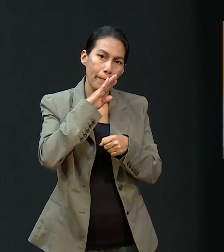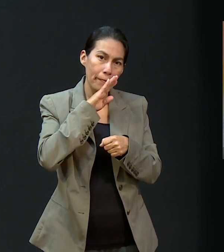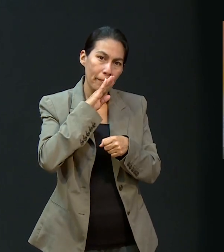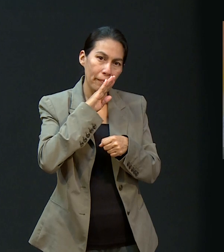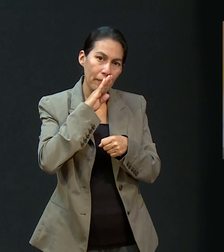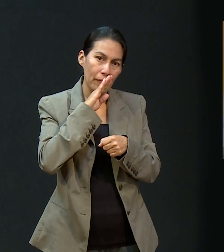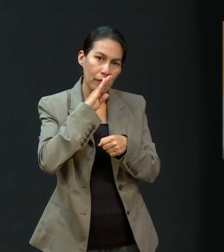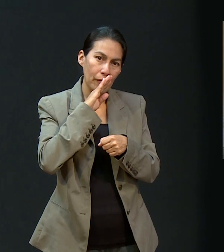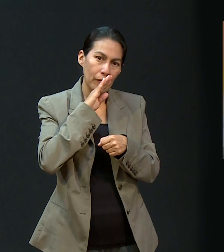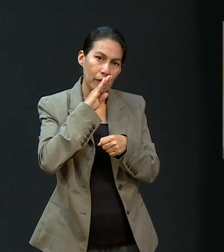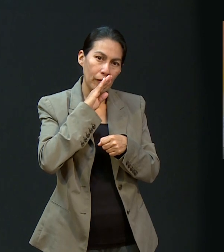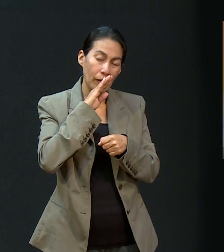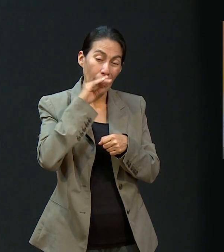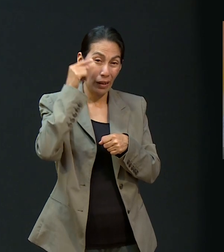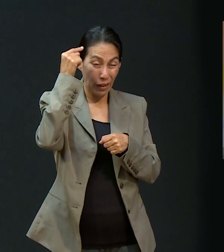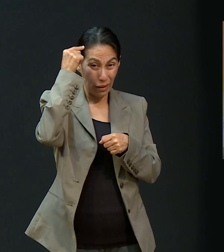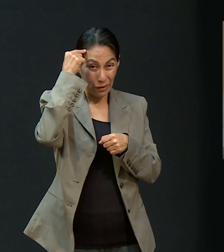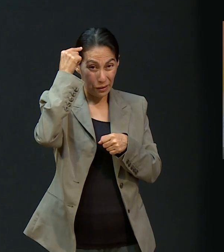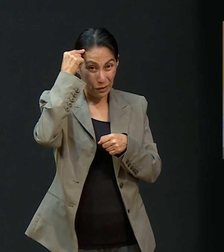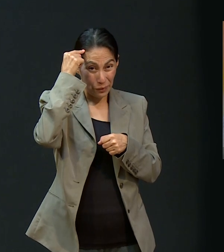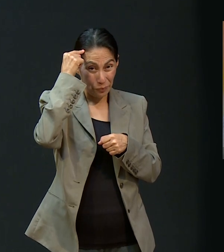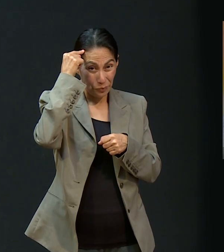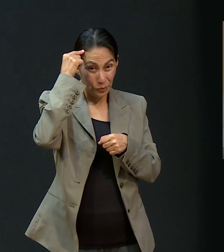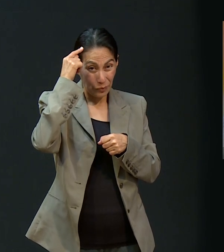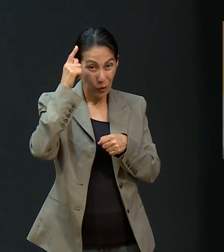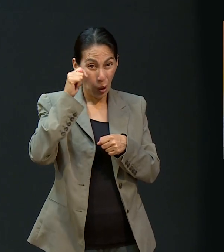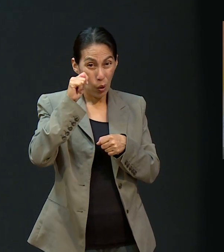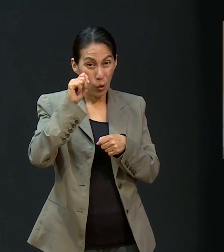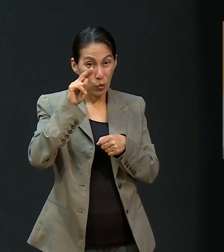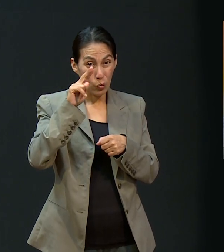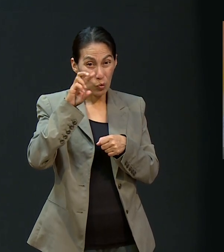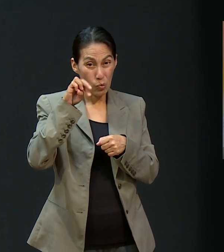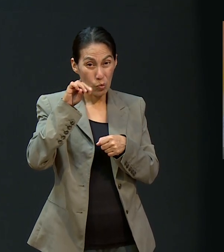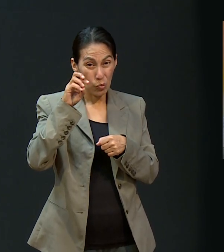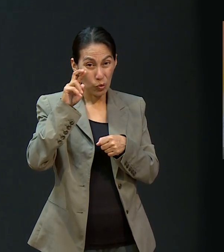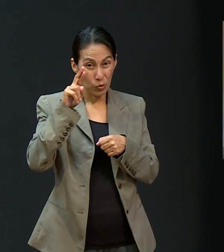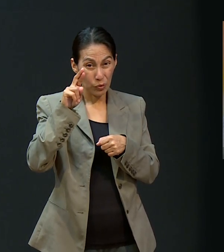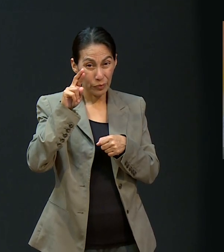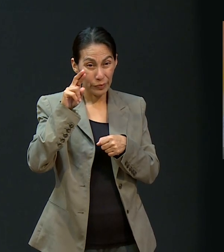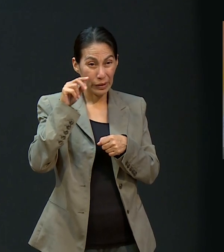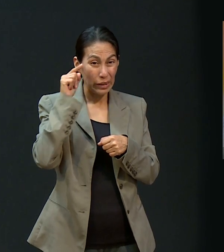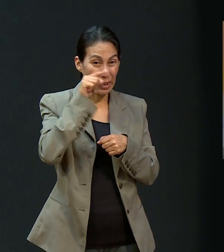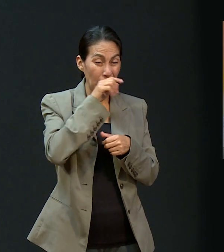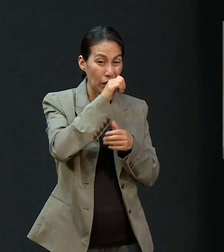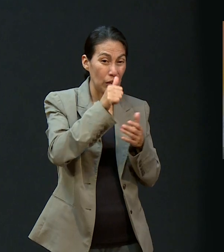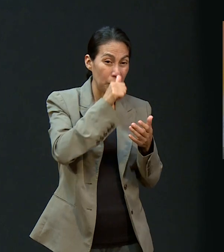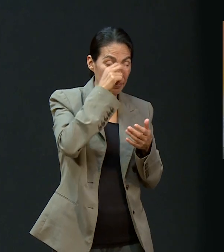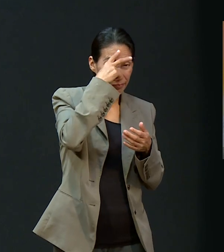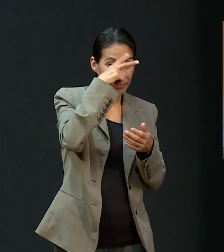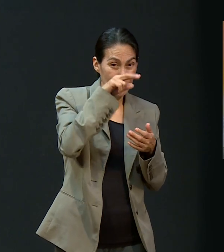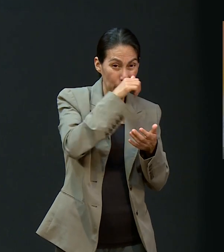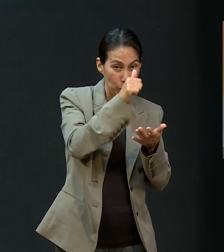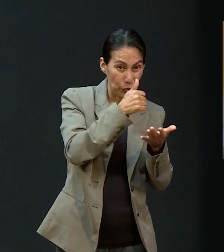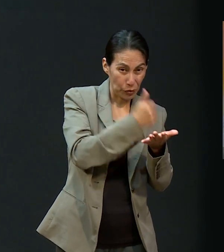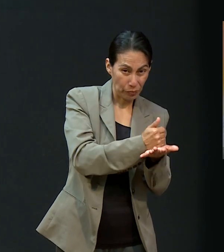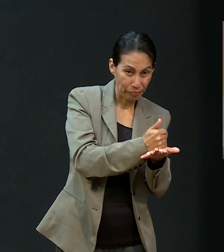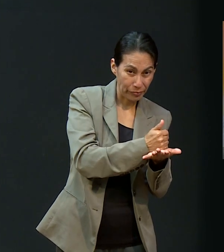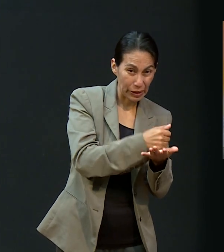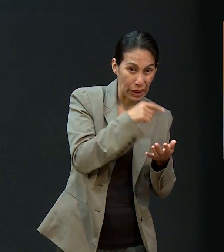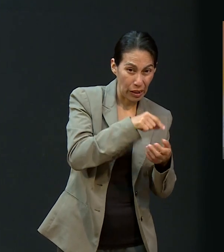detectaron un tumor a nivel cerebral. Ella fue intervenida en la Ciudad de México y estuvo muy